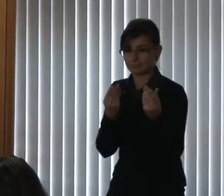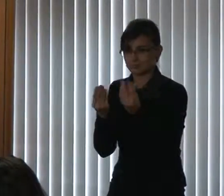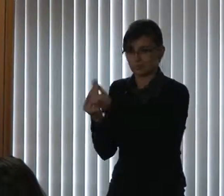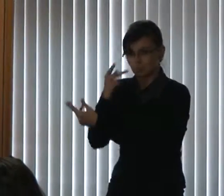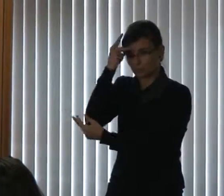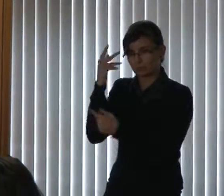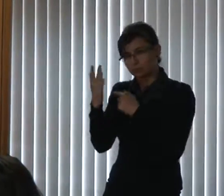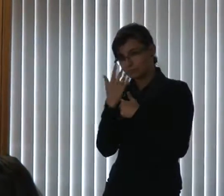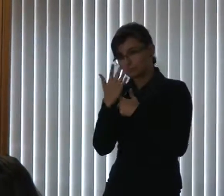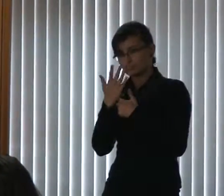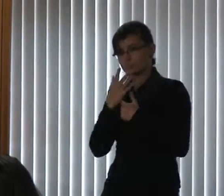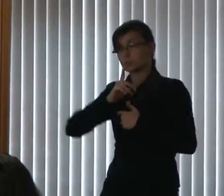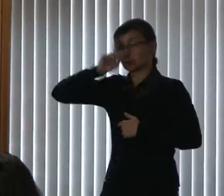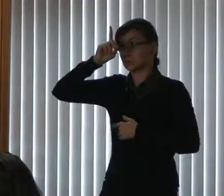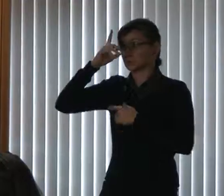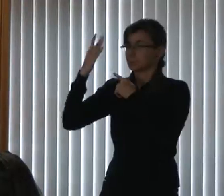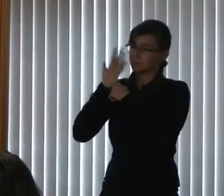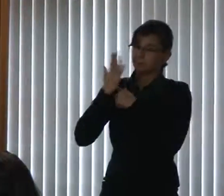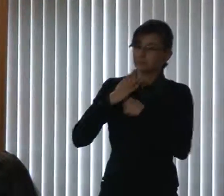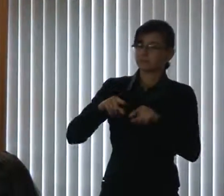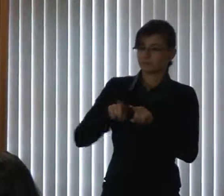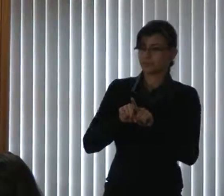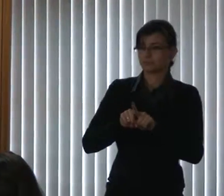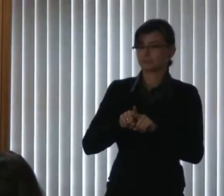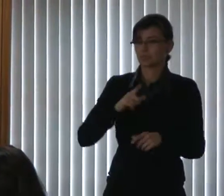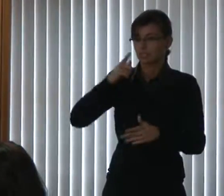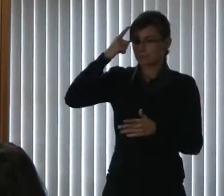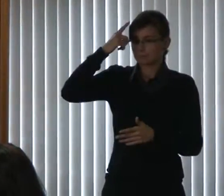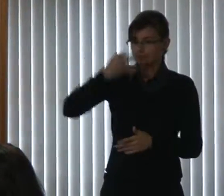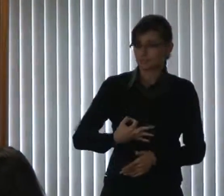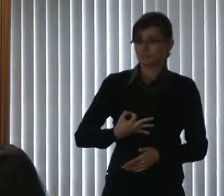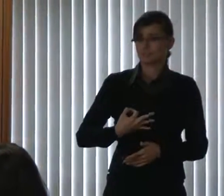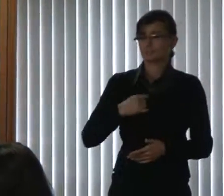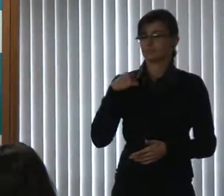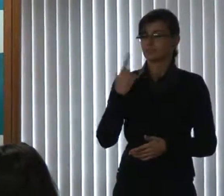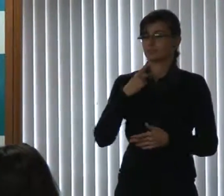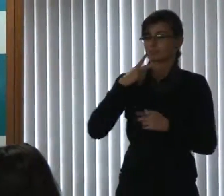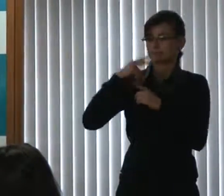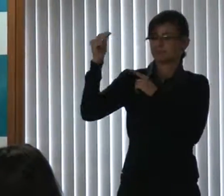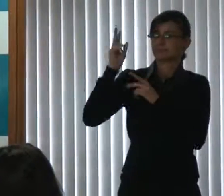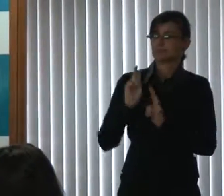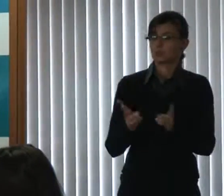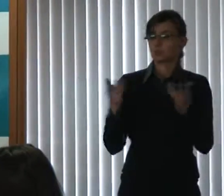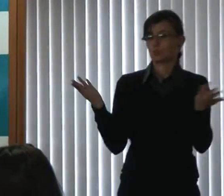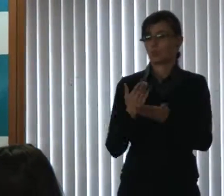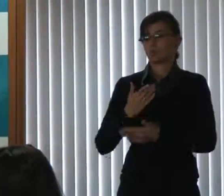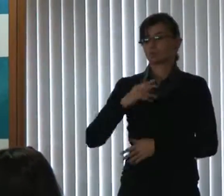vamos ter com certeza muito sucesso hoje, amanhã e sempre. Muito obrigado. Obrigado.